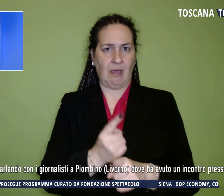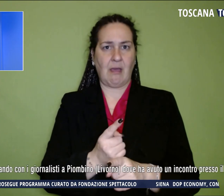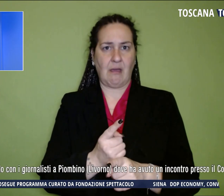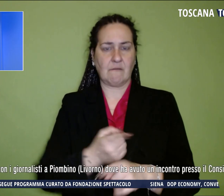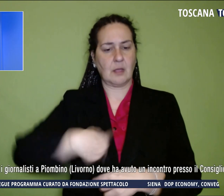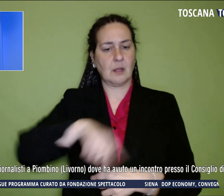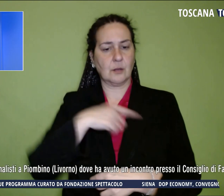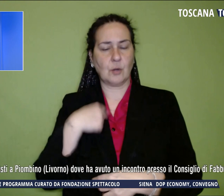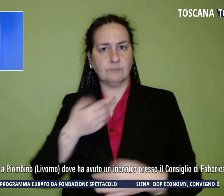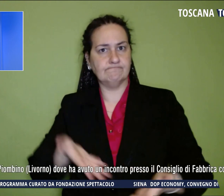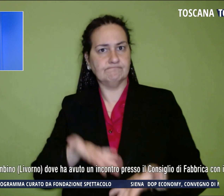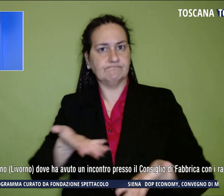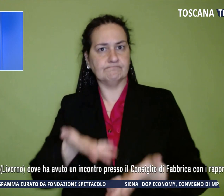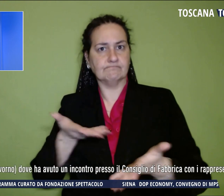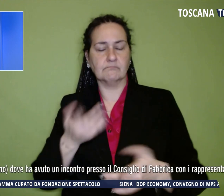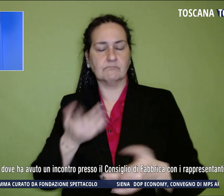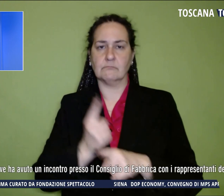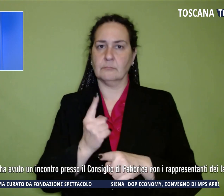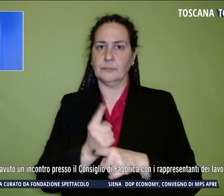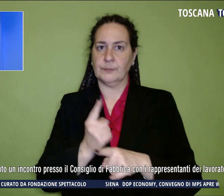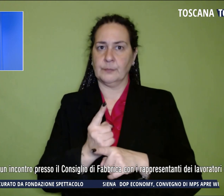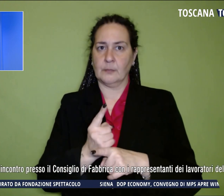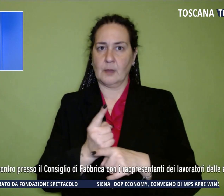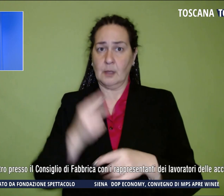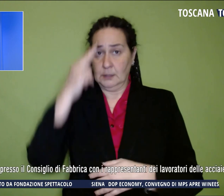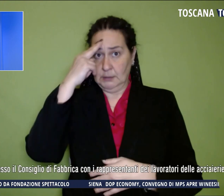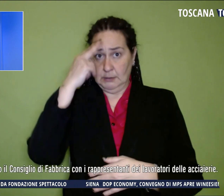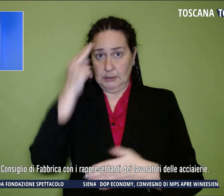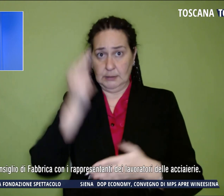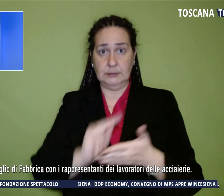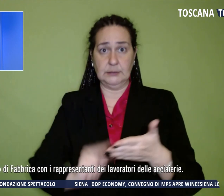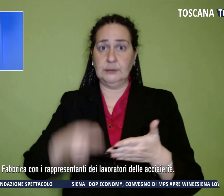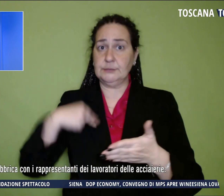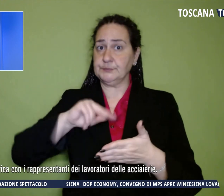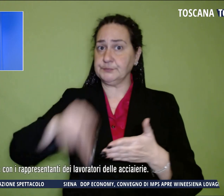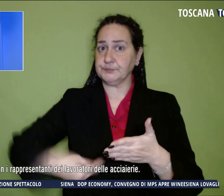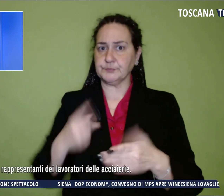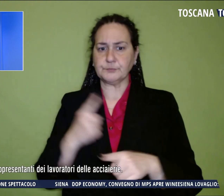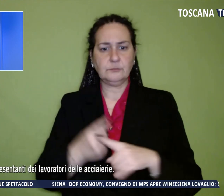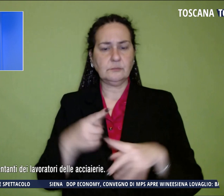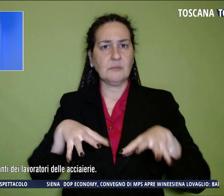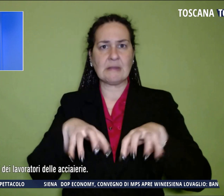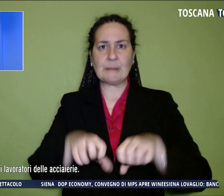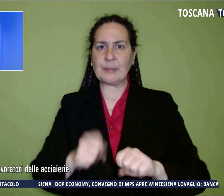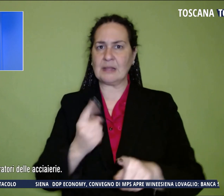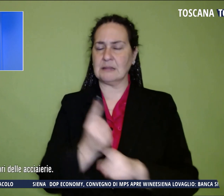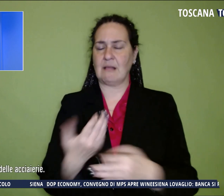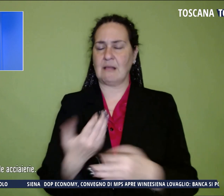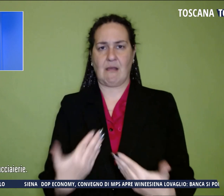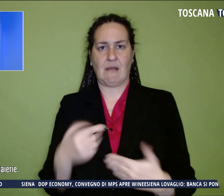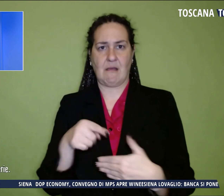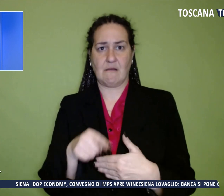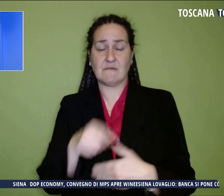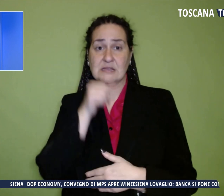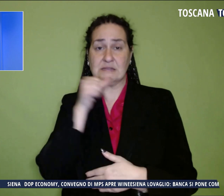che al più presto si firmino i memorandum e si prendano gli impegni vincolanti e stringenti che servono per il